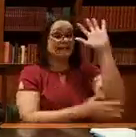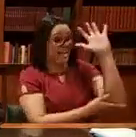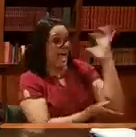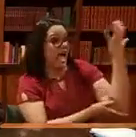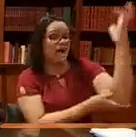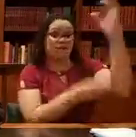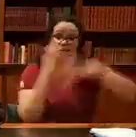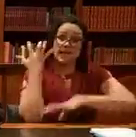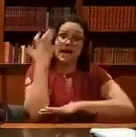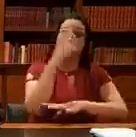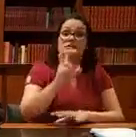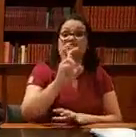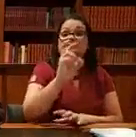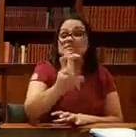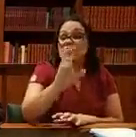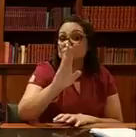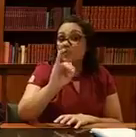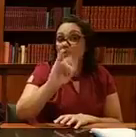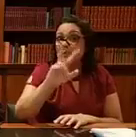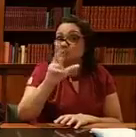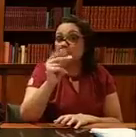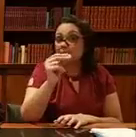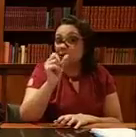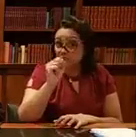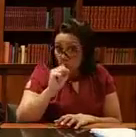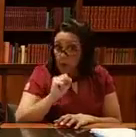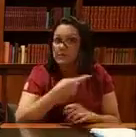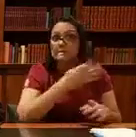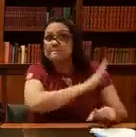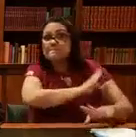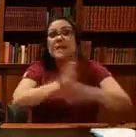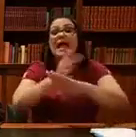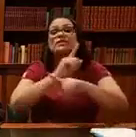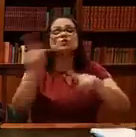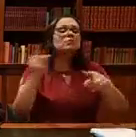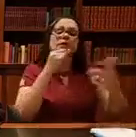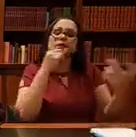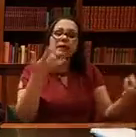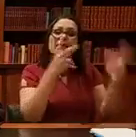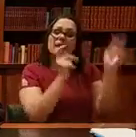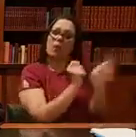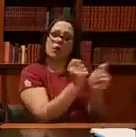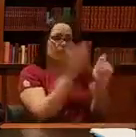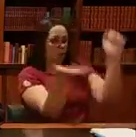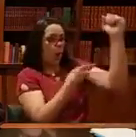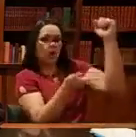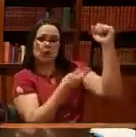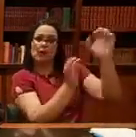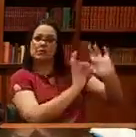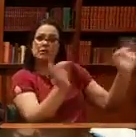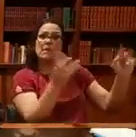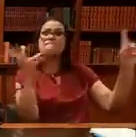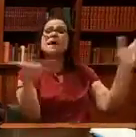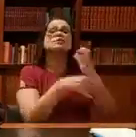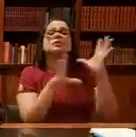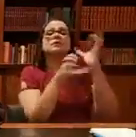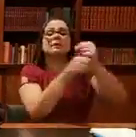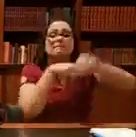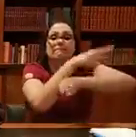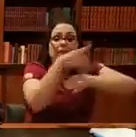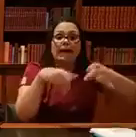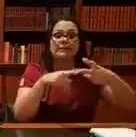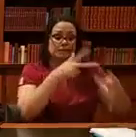plantadas. É mais árvores do que tem a Dinamarca, Irlanda, Bélgica, Holanda e Reino Unido, juntas hoje